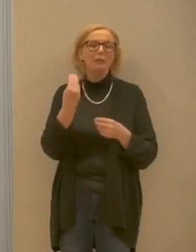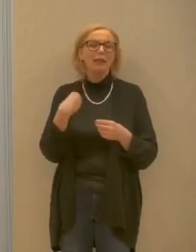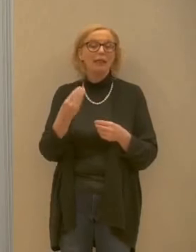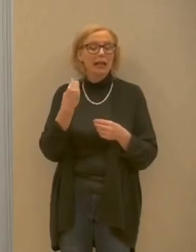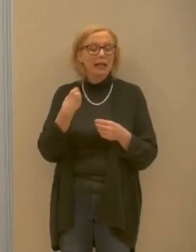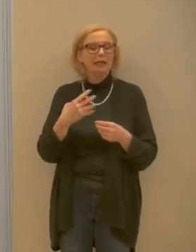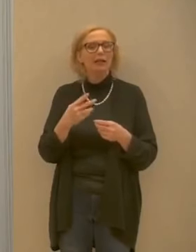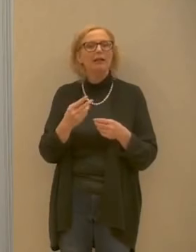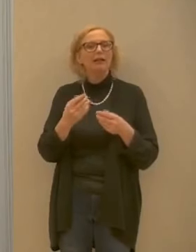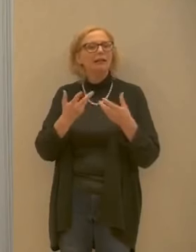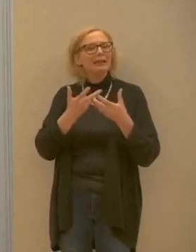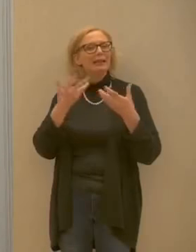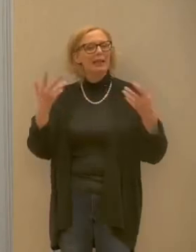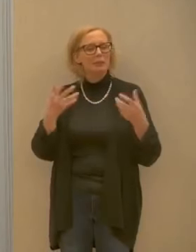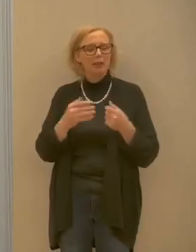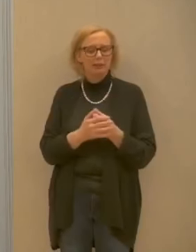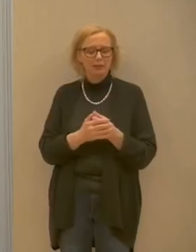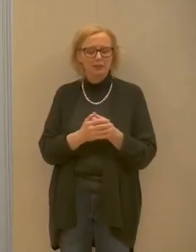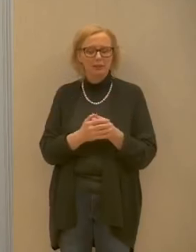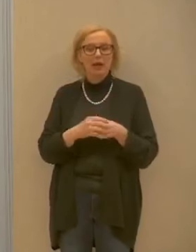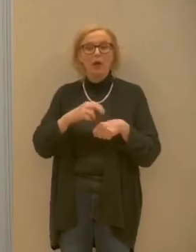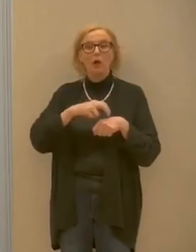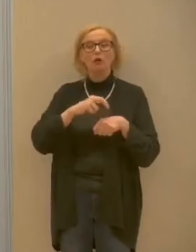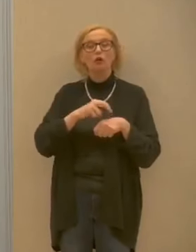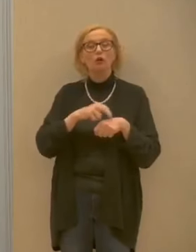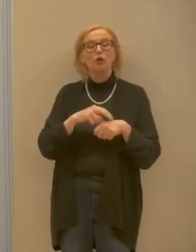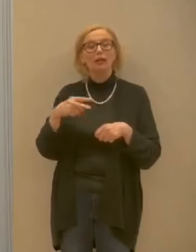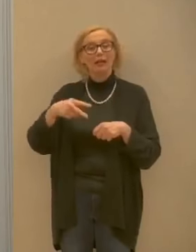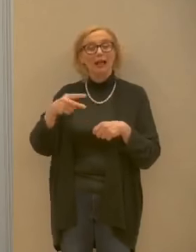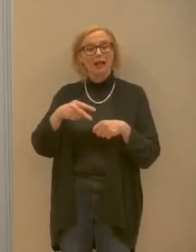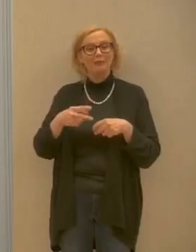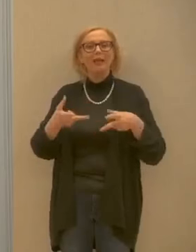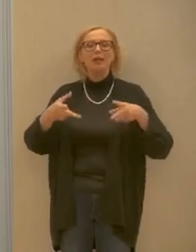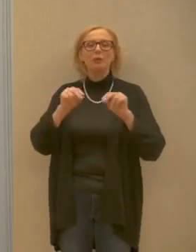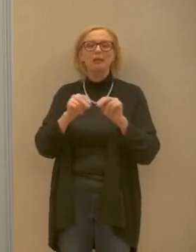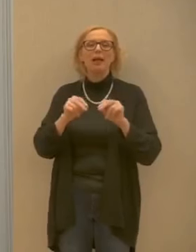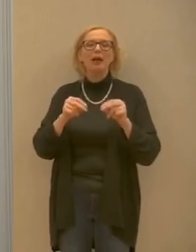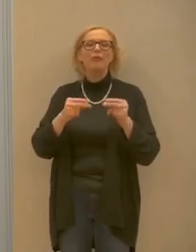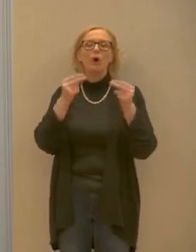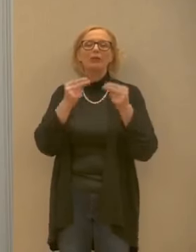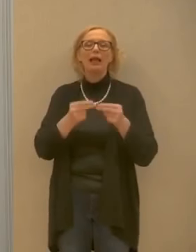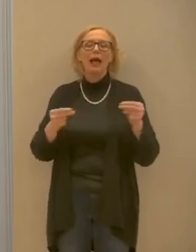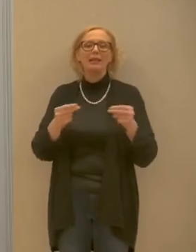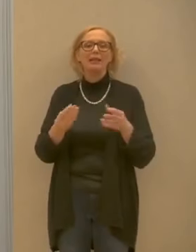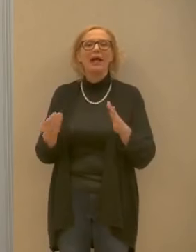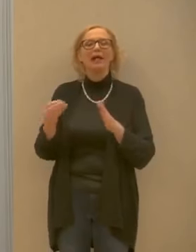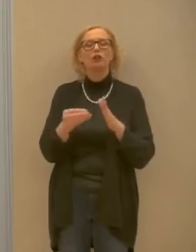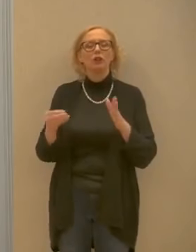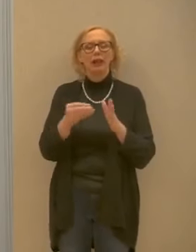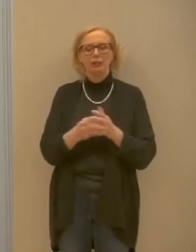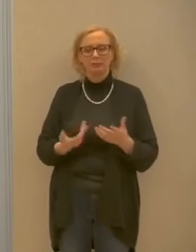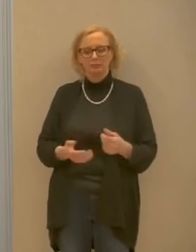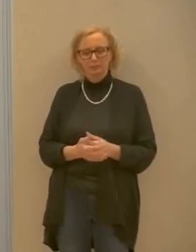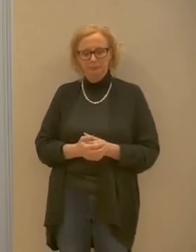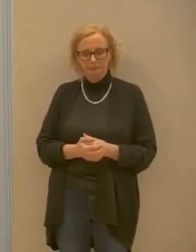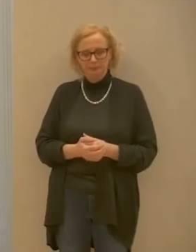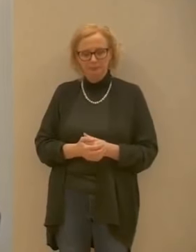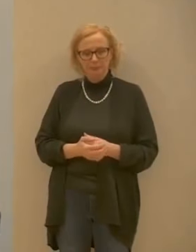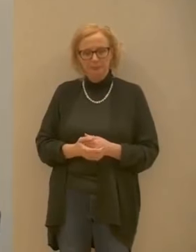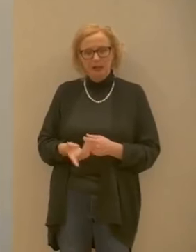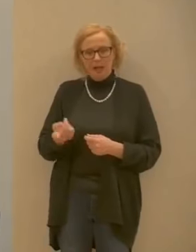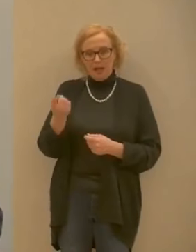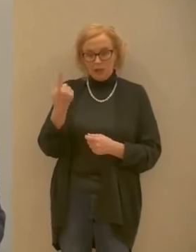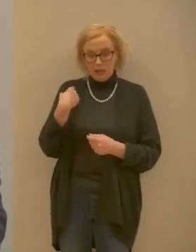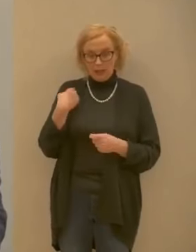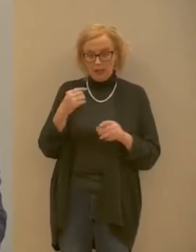di nuovo con il dottor Nava ripetiamo le cifre aggiornate ad oggi allora certo allora ieri i casi